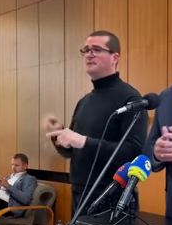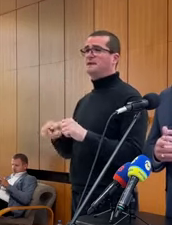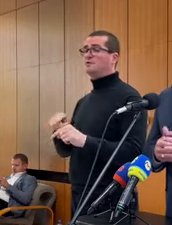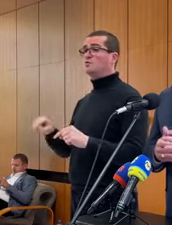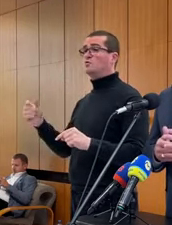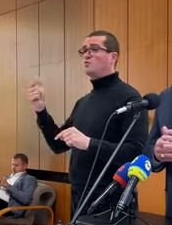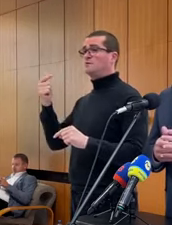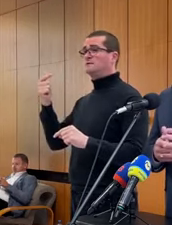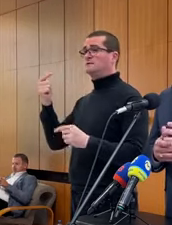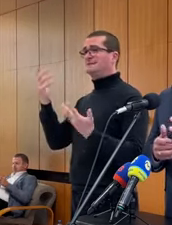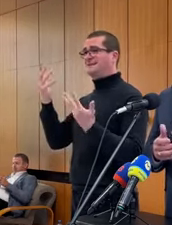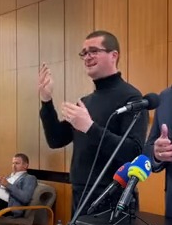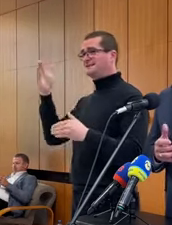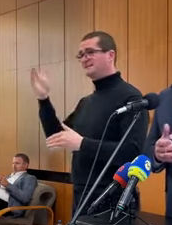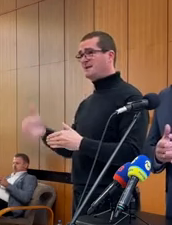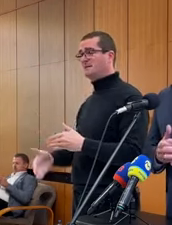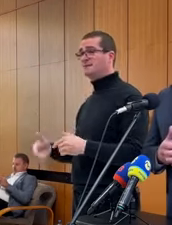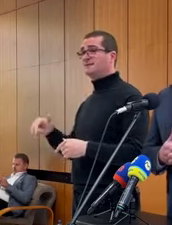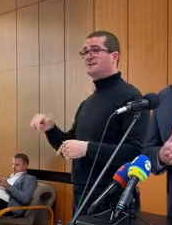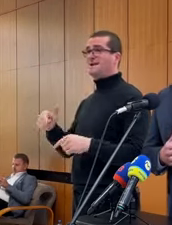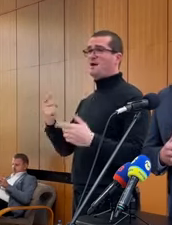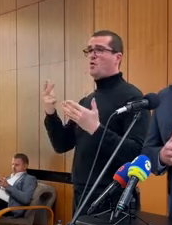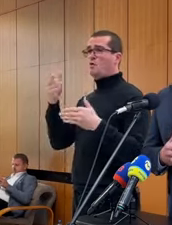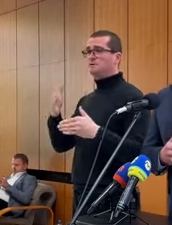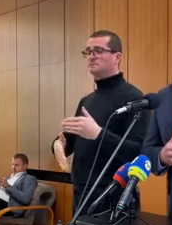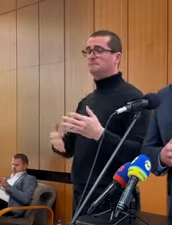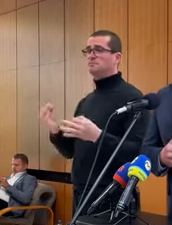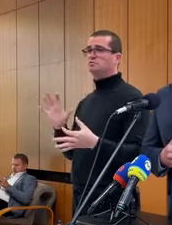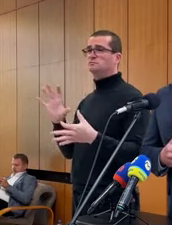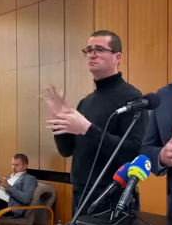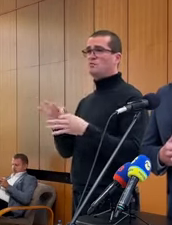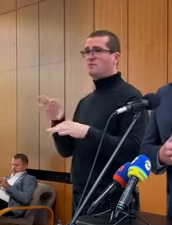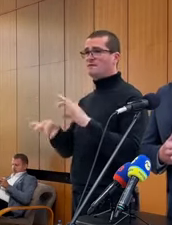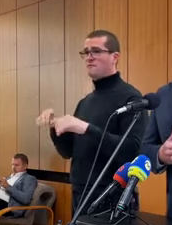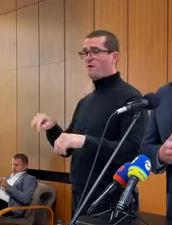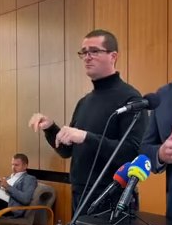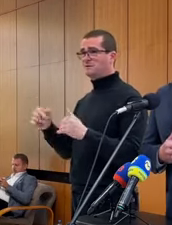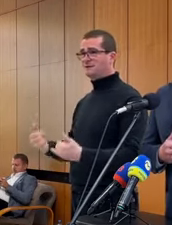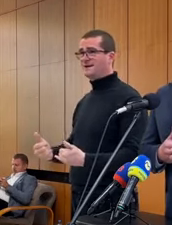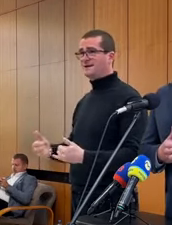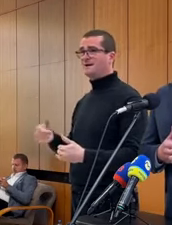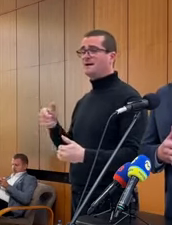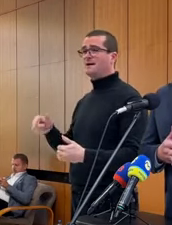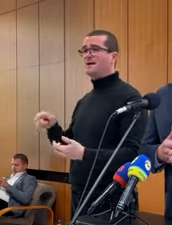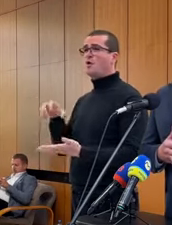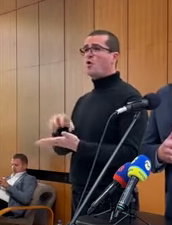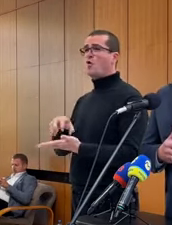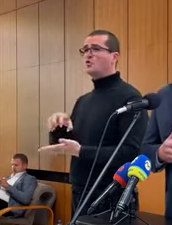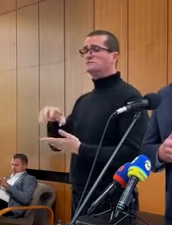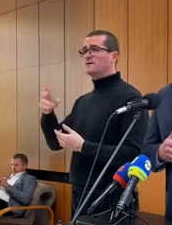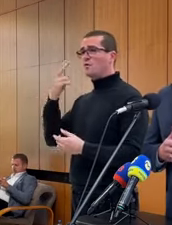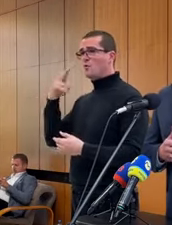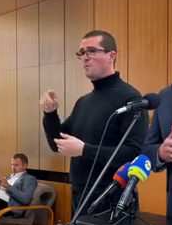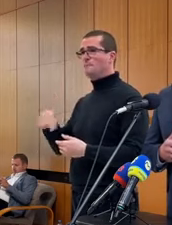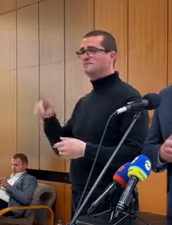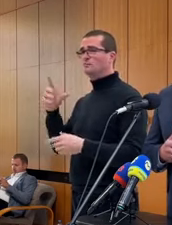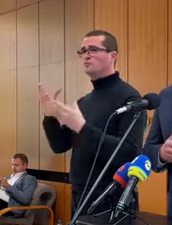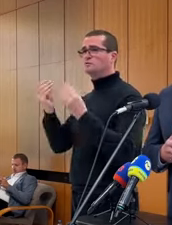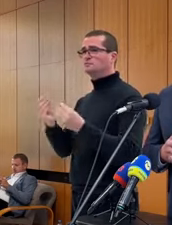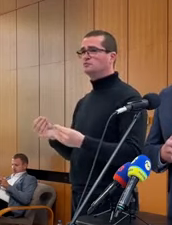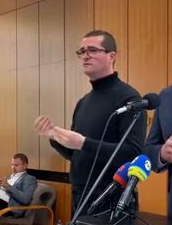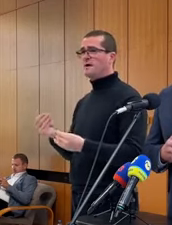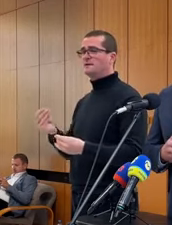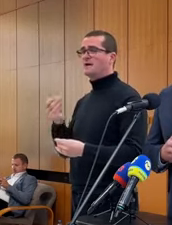niektorých to bolo do 22. Teraz je do 20. práve kvôli tomu, že sú spojené voľby. A tie okrskove komisie budú